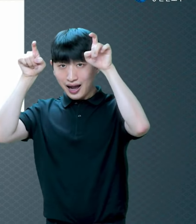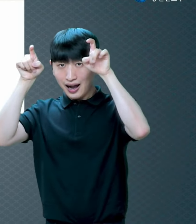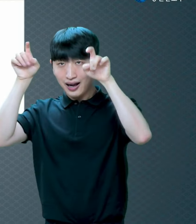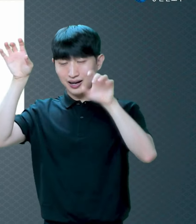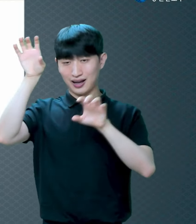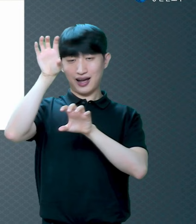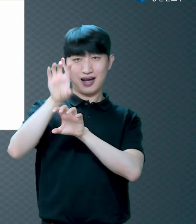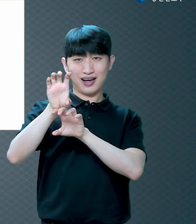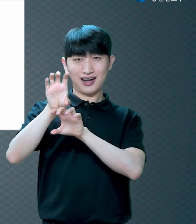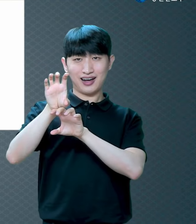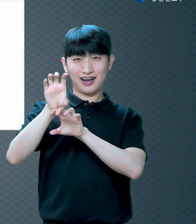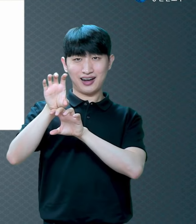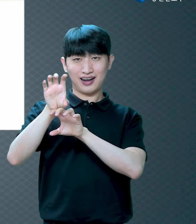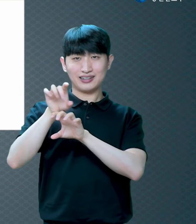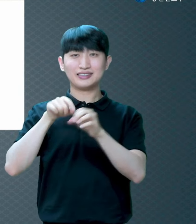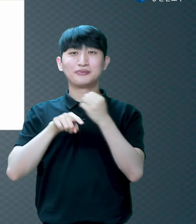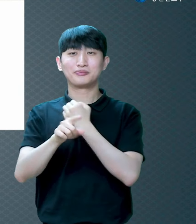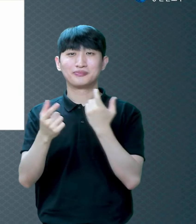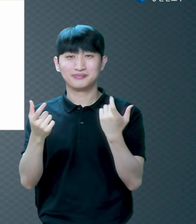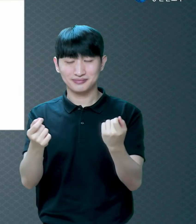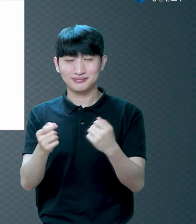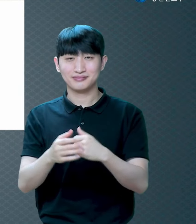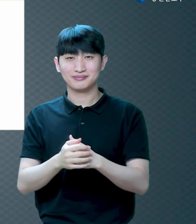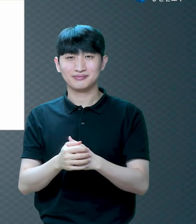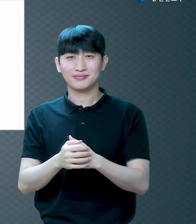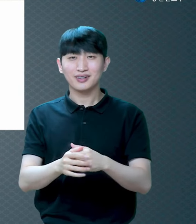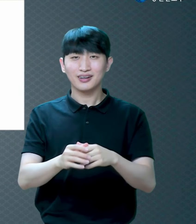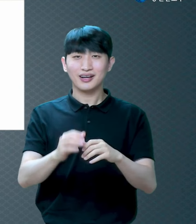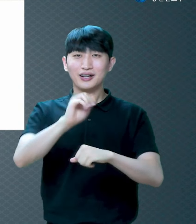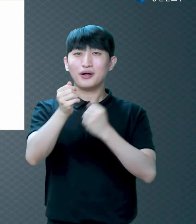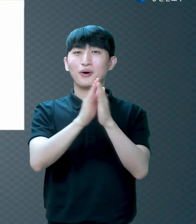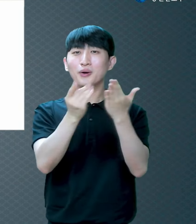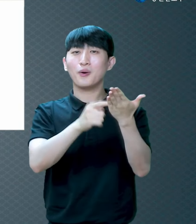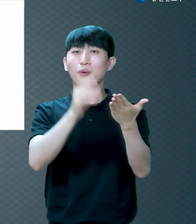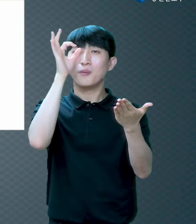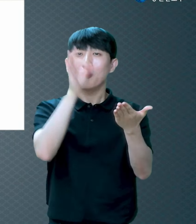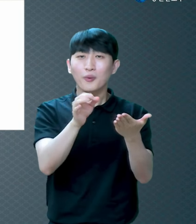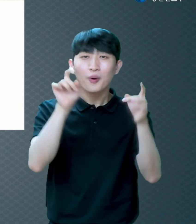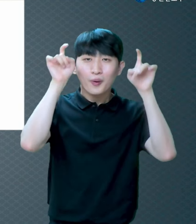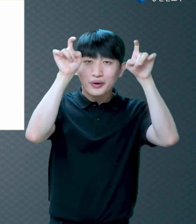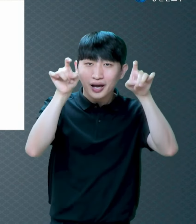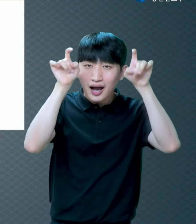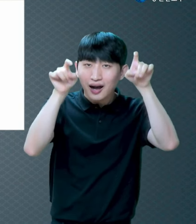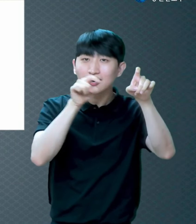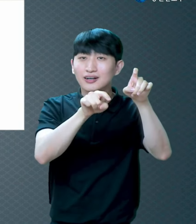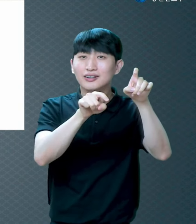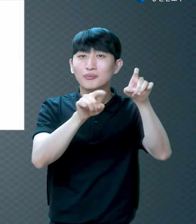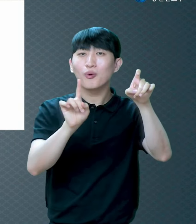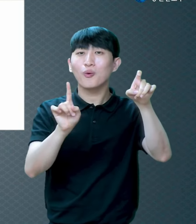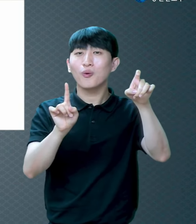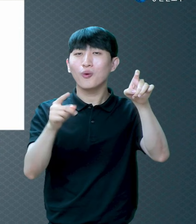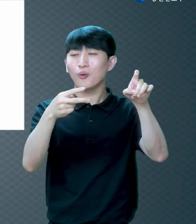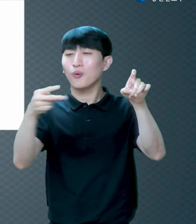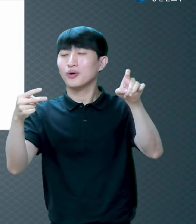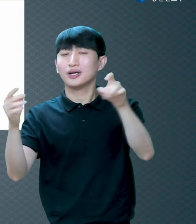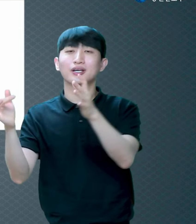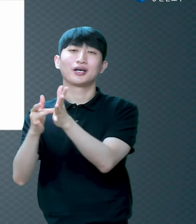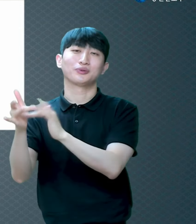성경에서 양은 항상 예수님 가르칩니다